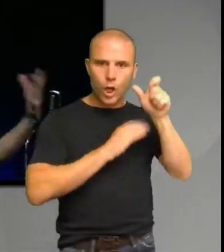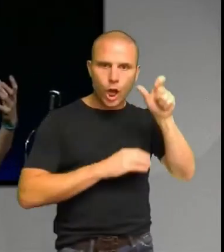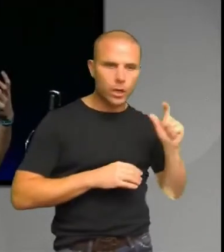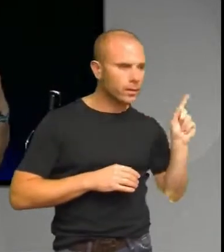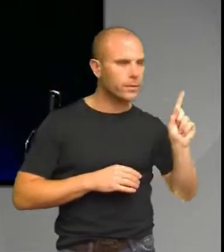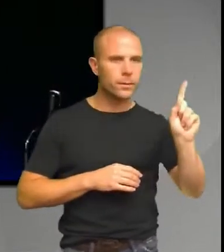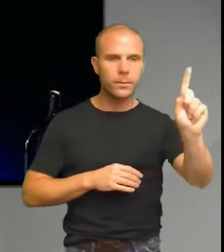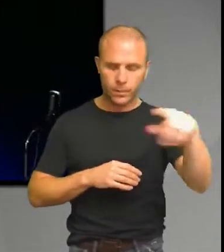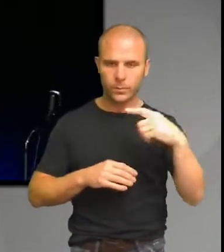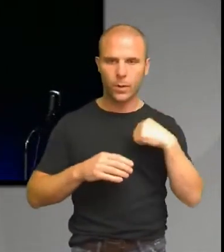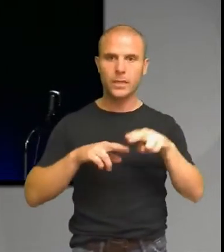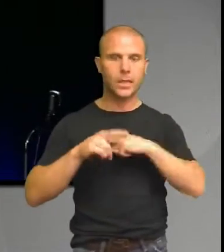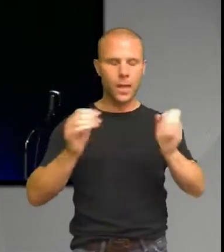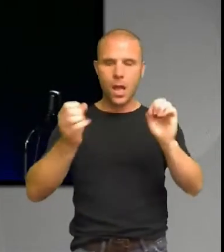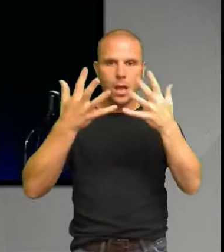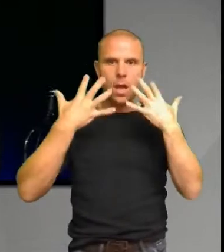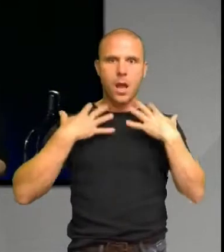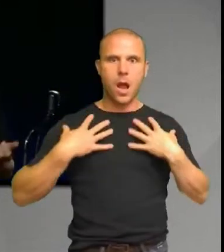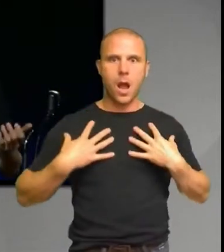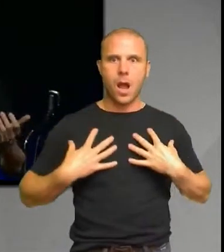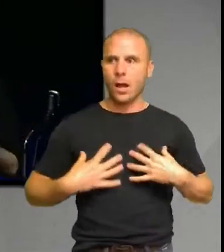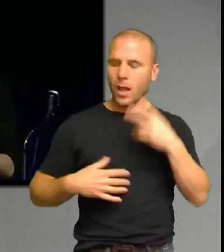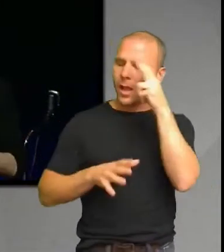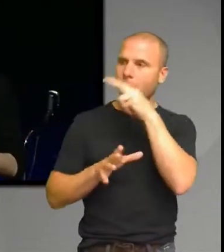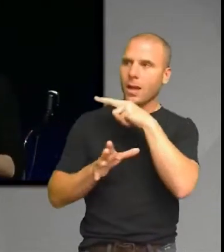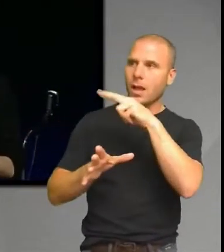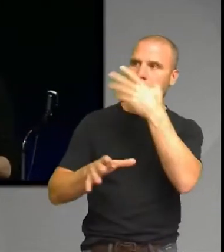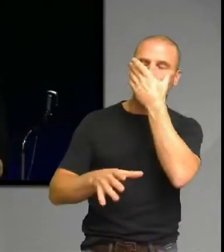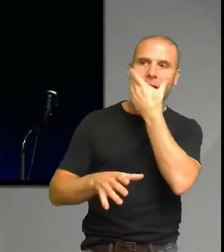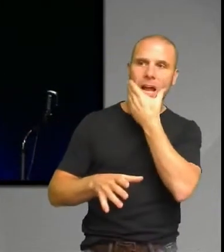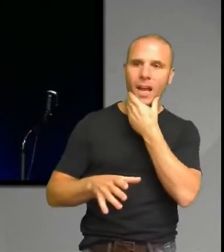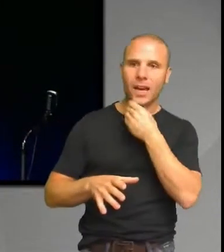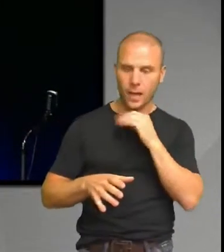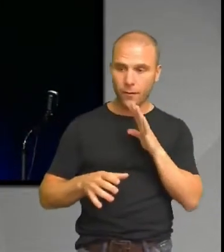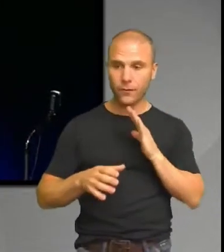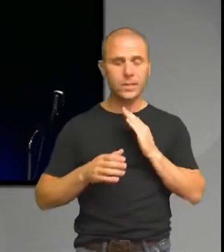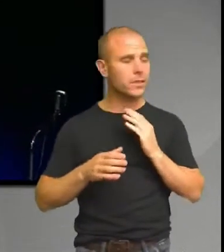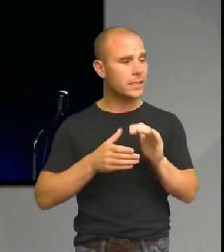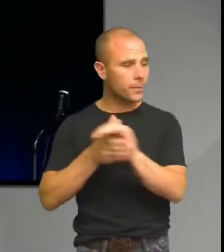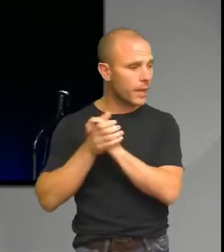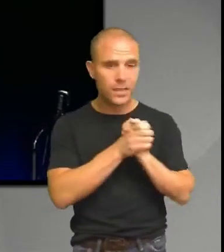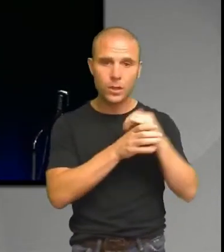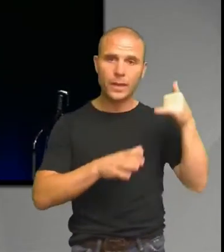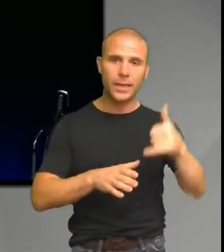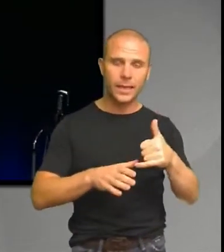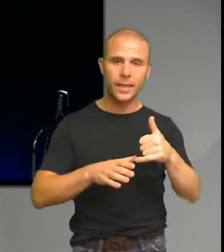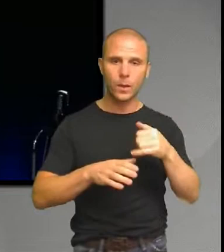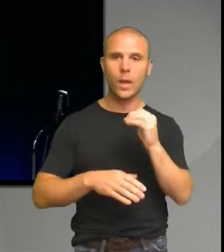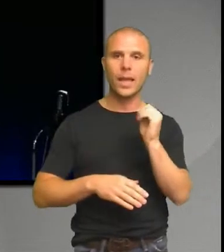känslorna, jag bara välde över mig. Att det var vackert, det var umgänge runt om mig, gemenskap. Det var empati i människorna runt om mig och jag var på